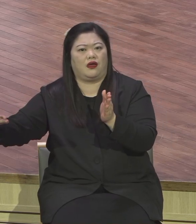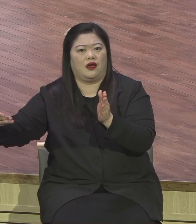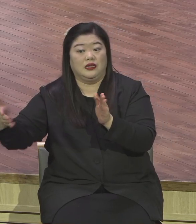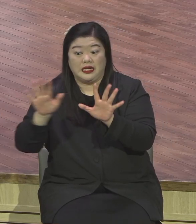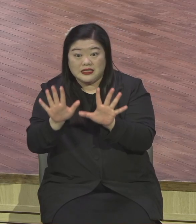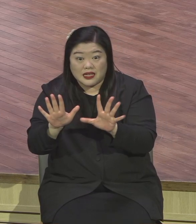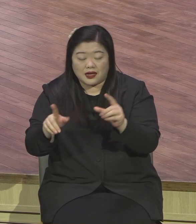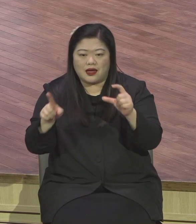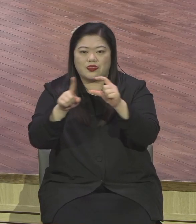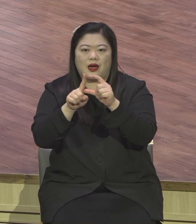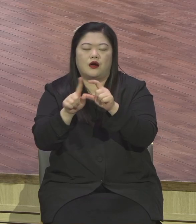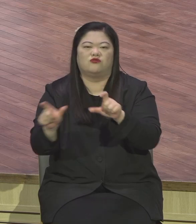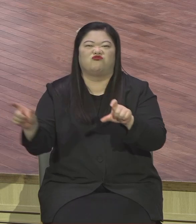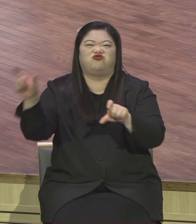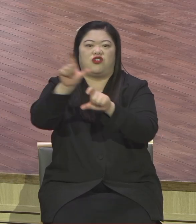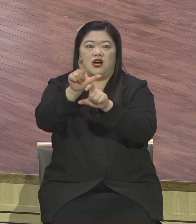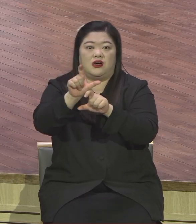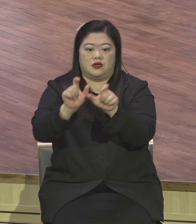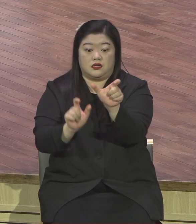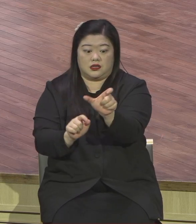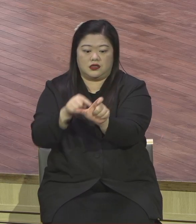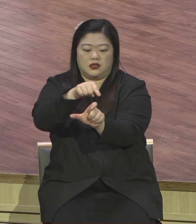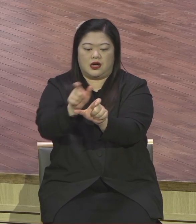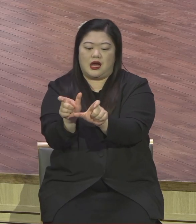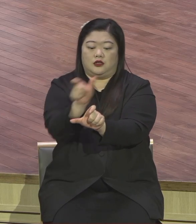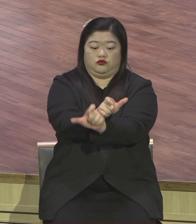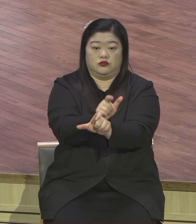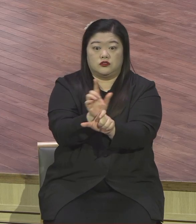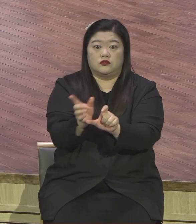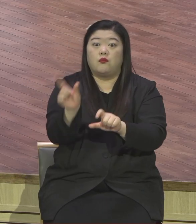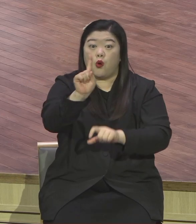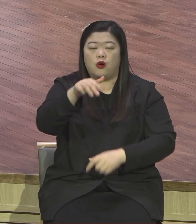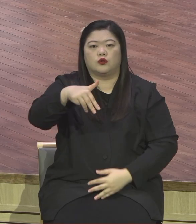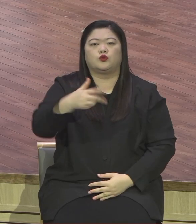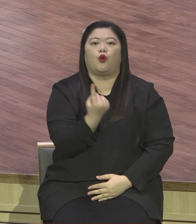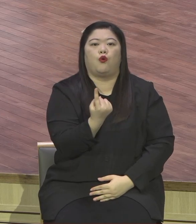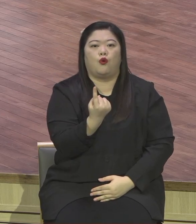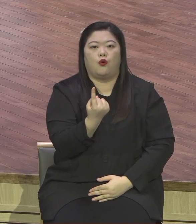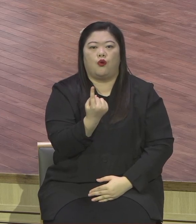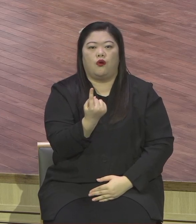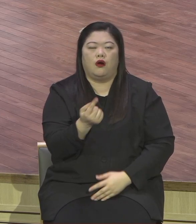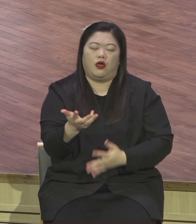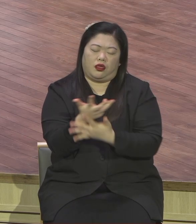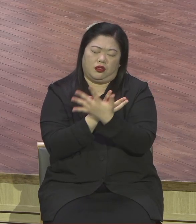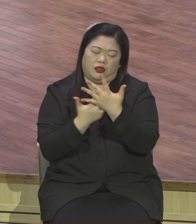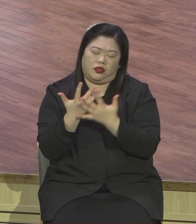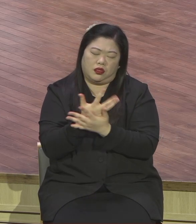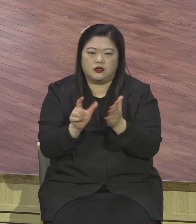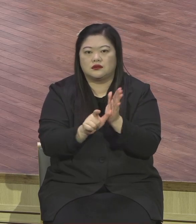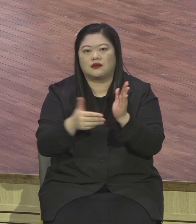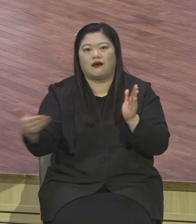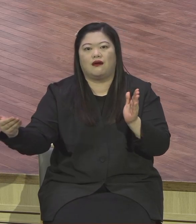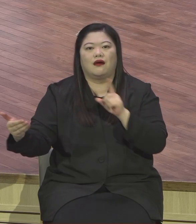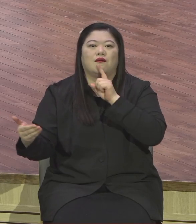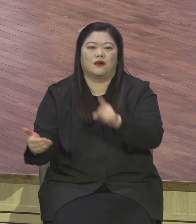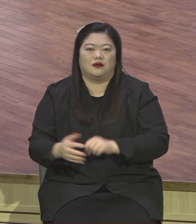초불확실성 시대에 이 상시화라고 할 만큼 모든 것이 뭐여 불분명한